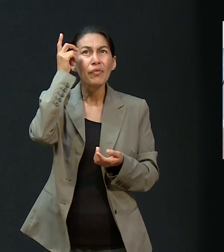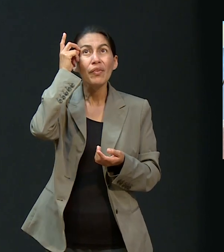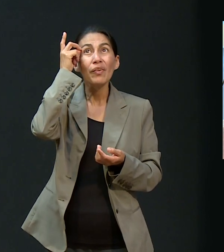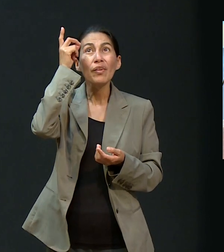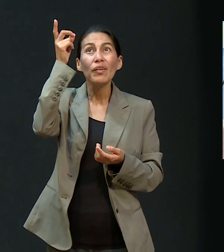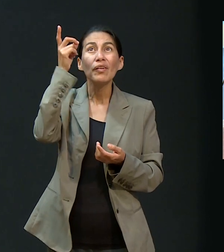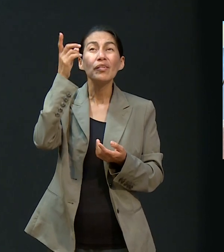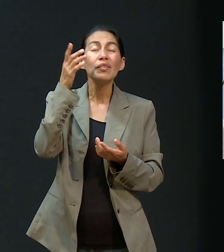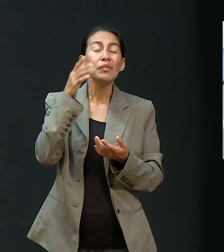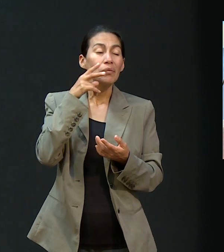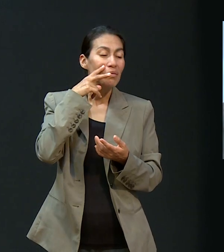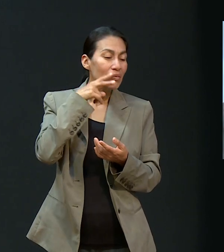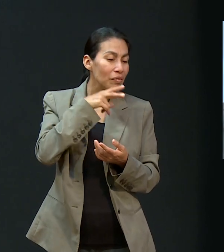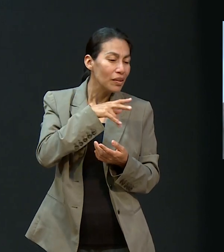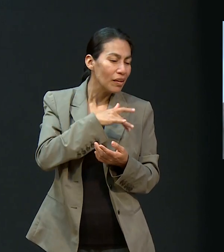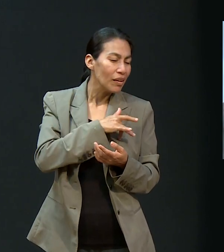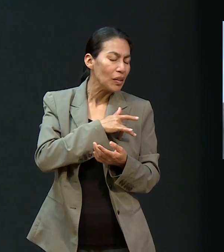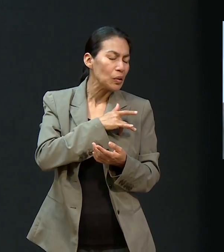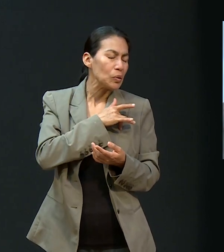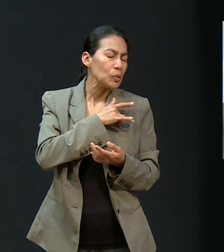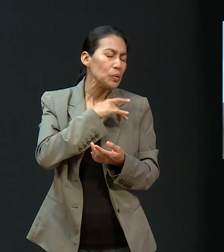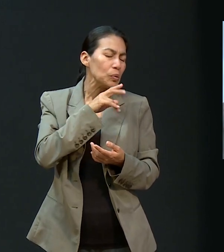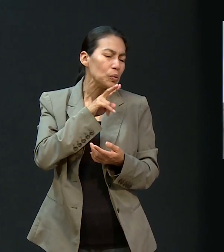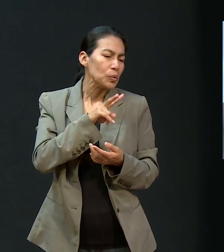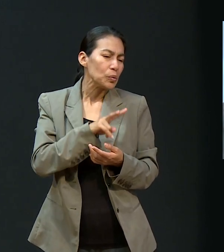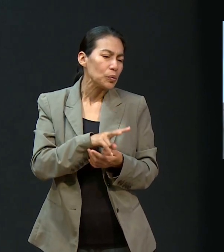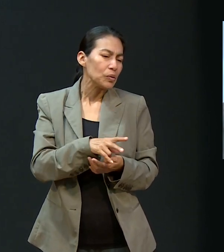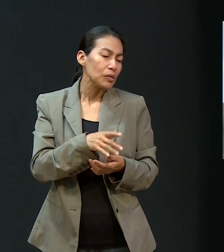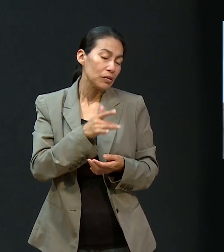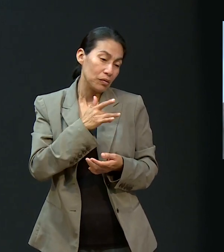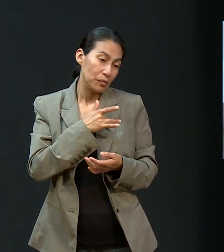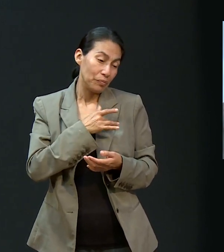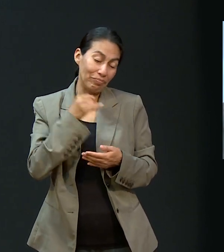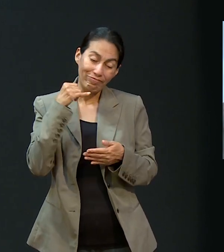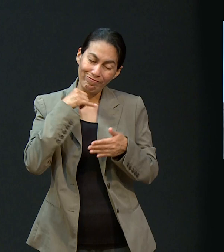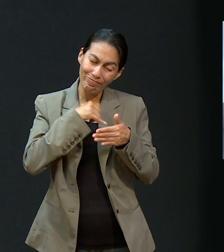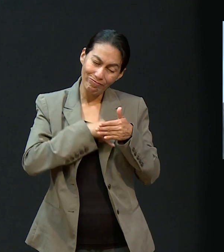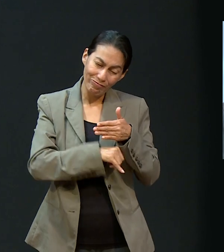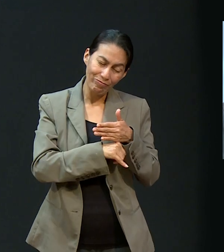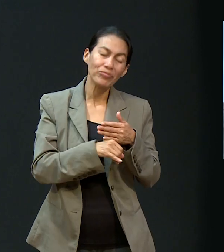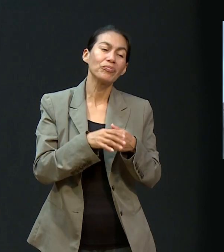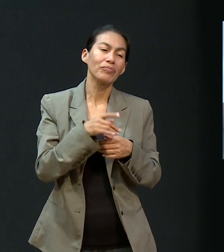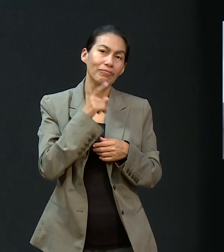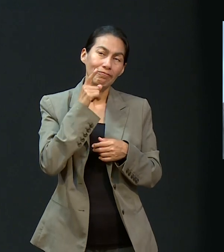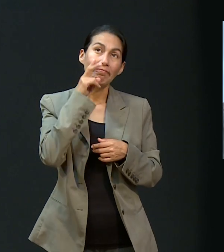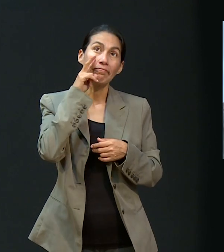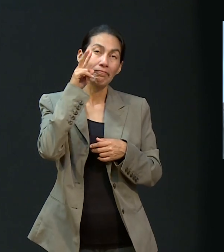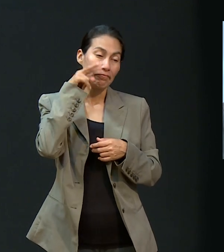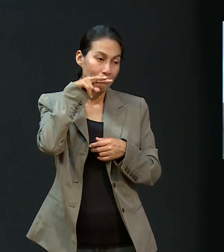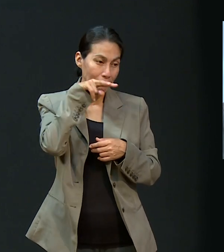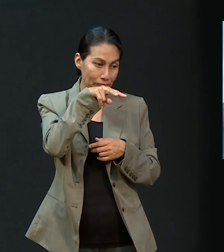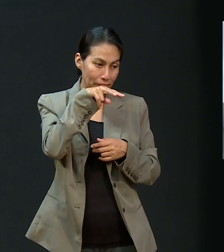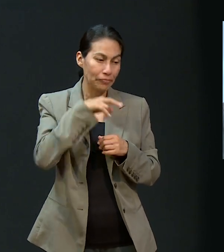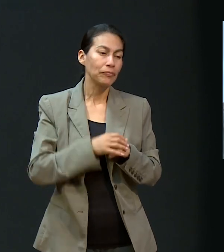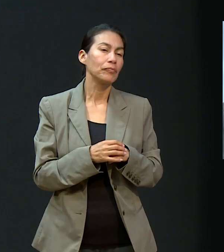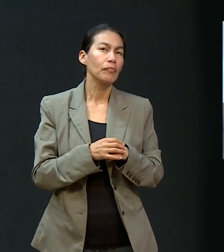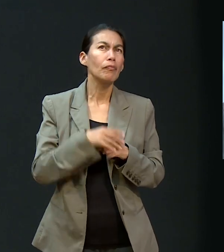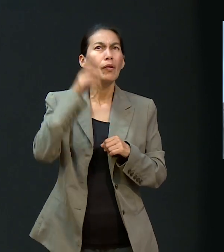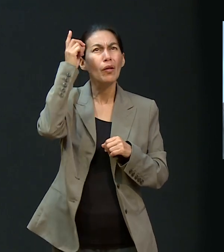transparente, porque Dios ve todo, aún lo más profundo de nuestros sentimientos y motivos, intenciones, Dios lo